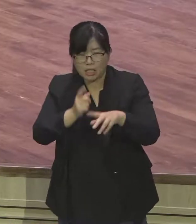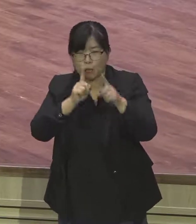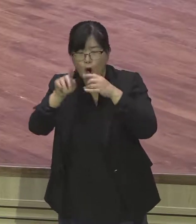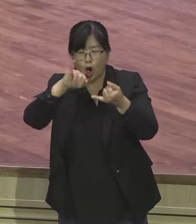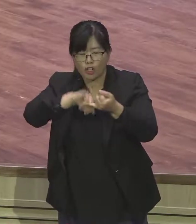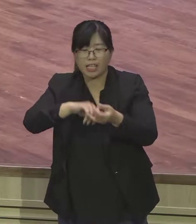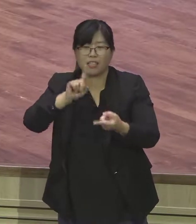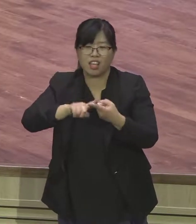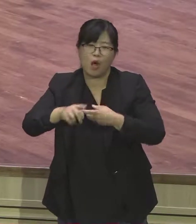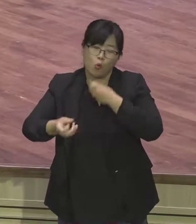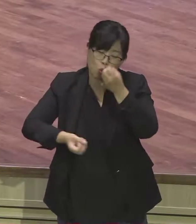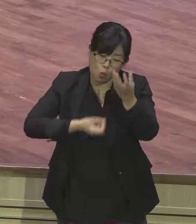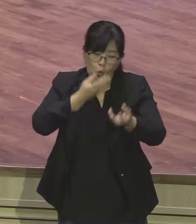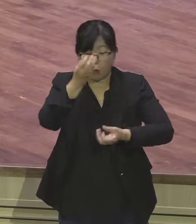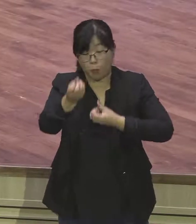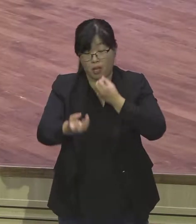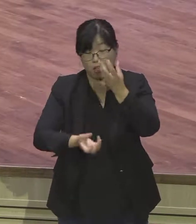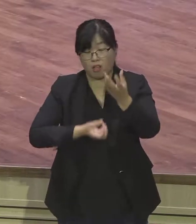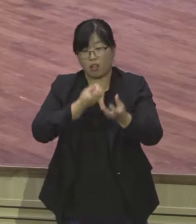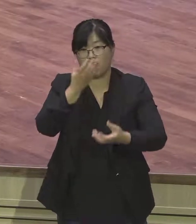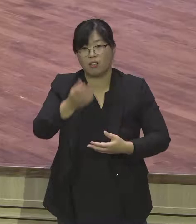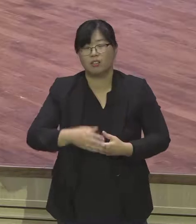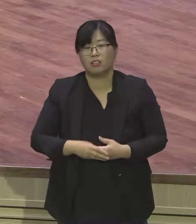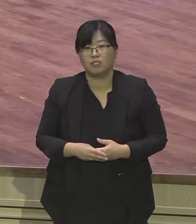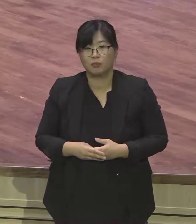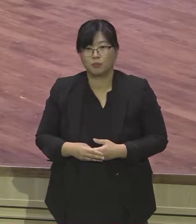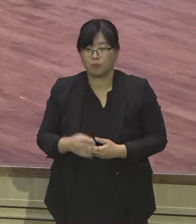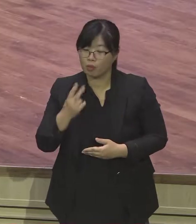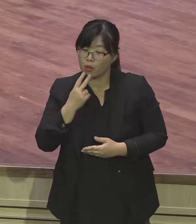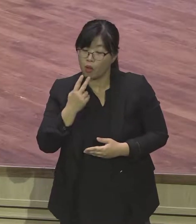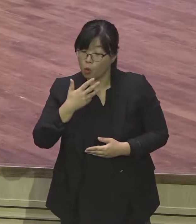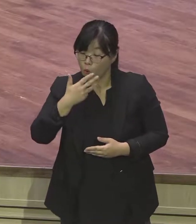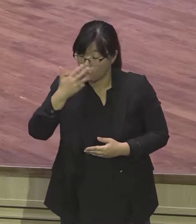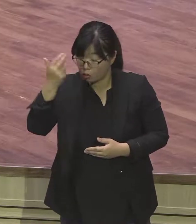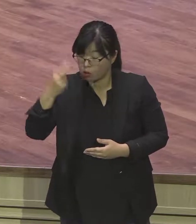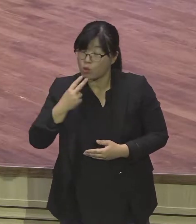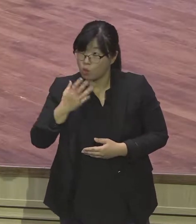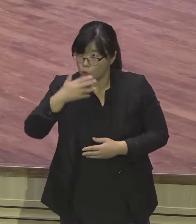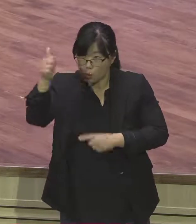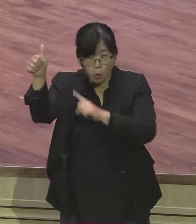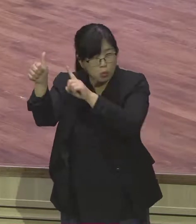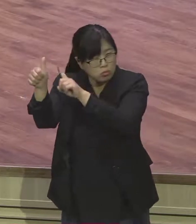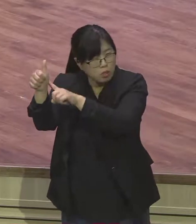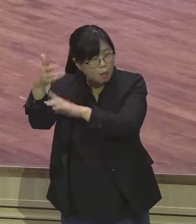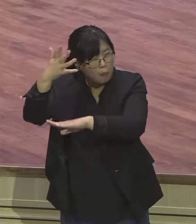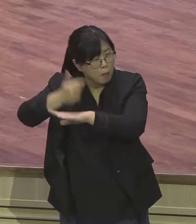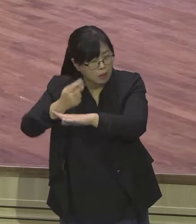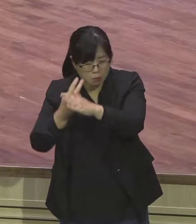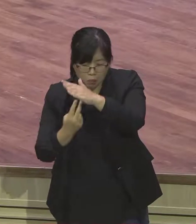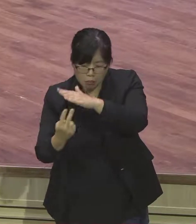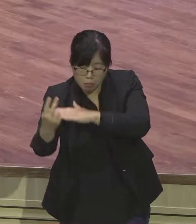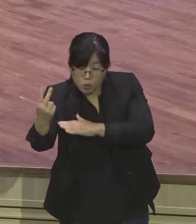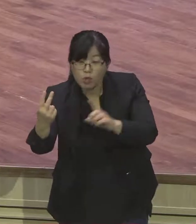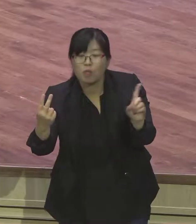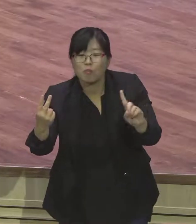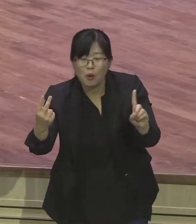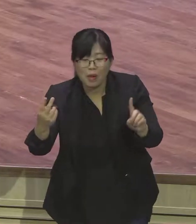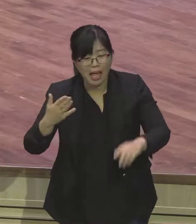요셉이 가지고 있었던 마지막 비전은 다른 게 아니라 약속의 땅 가난으로 다시 돌아가는 것입니다.